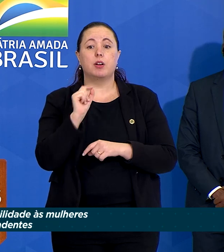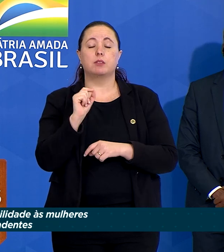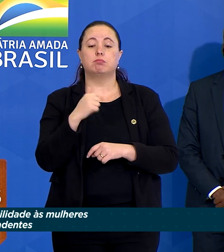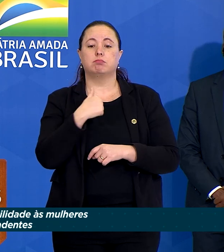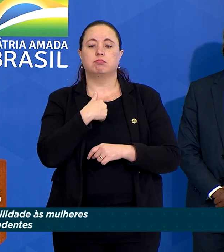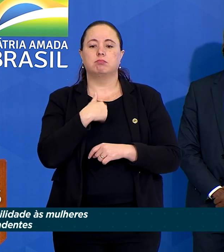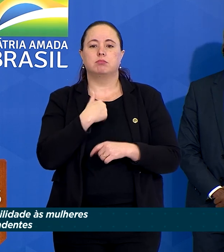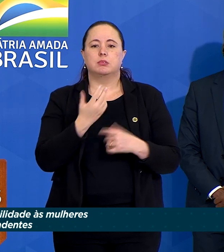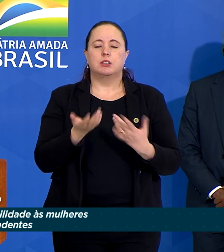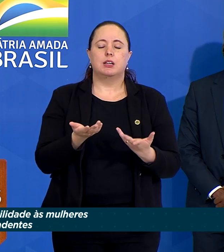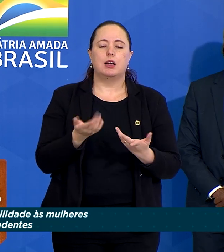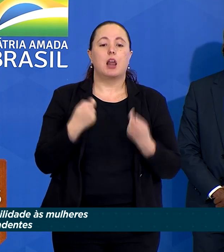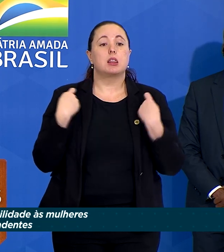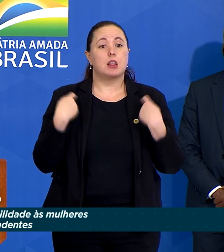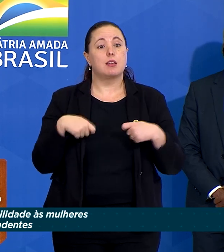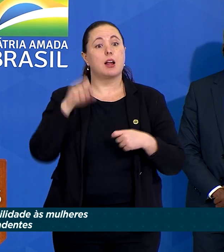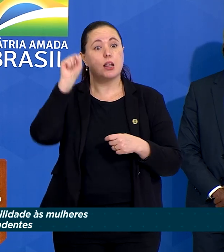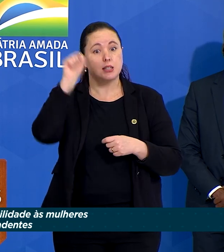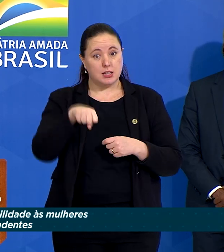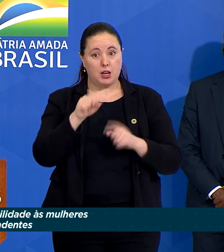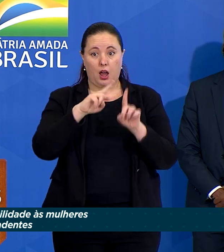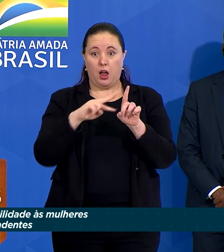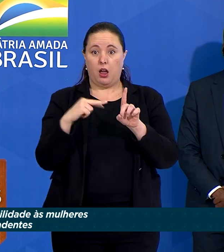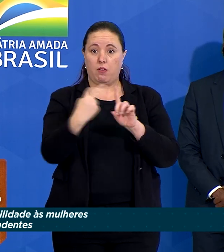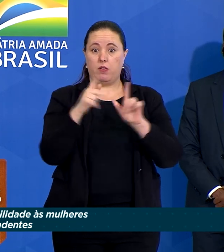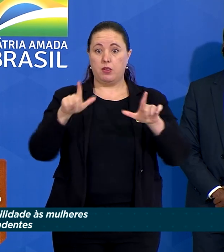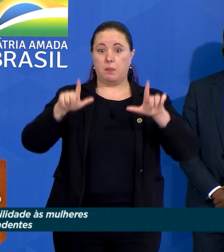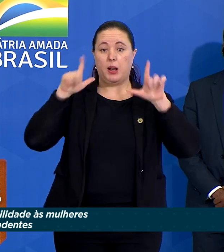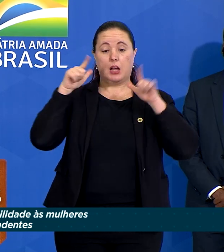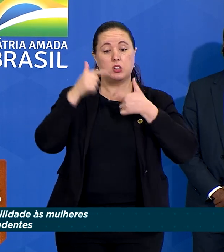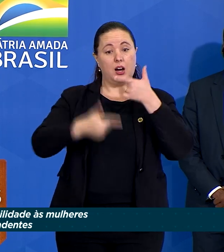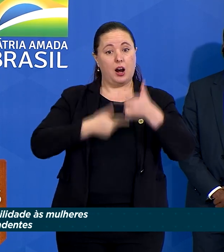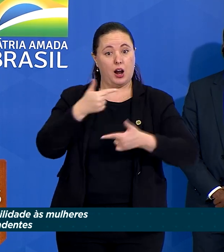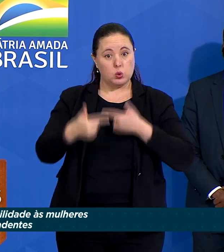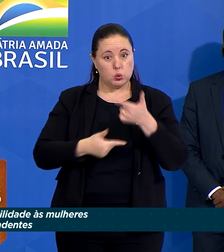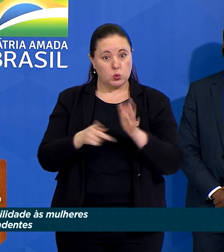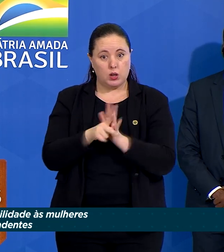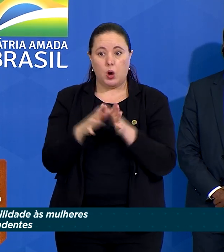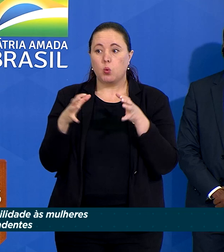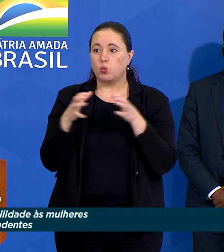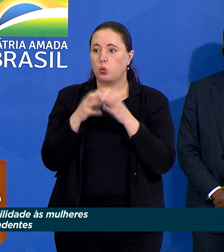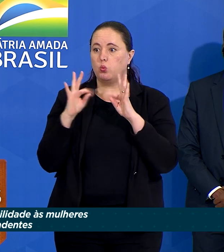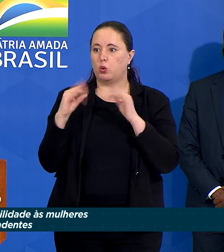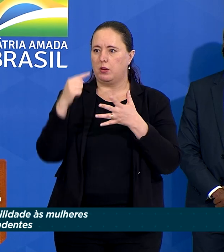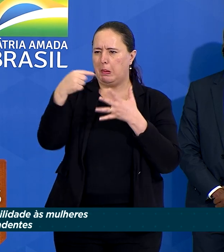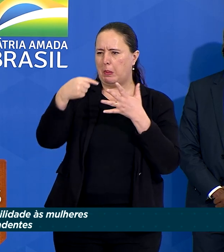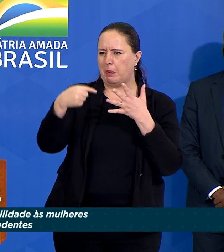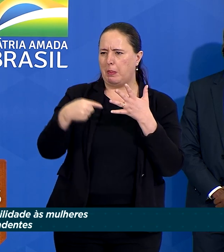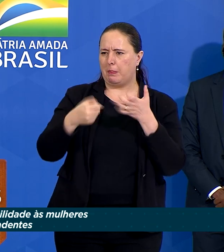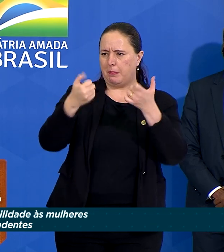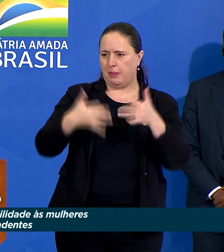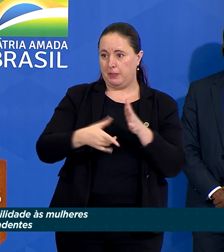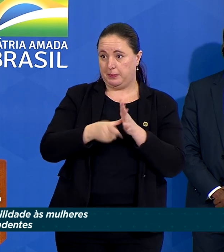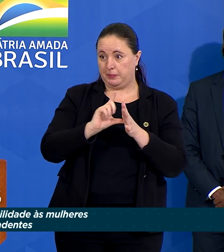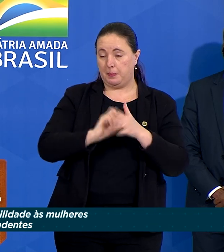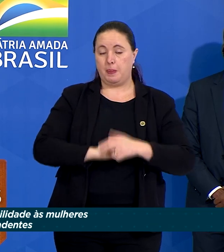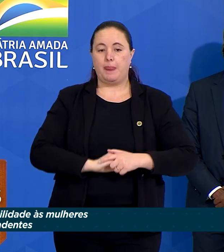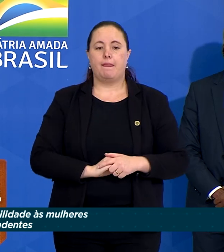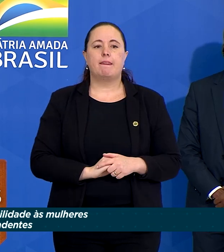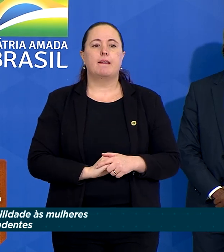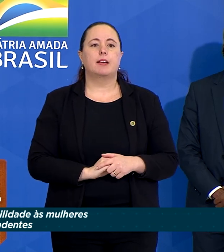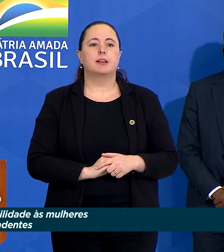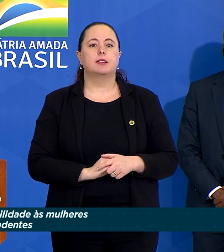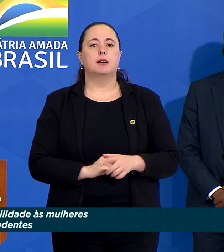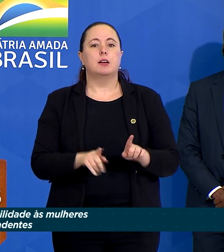necessário, sim, a gente dar visibilidade às ações desses grupos todos e em